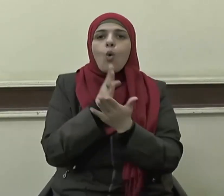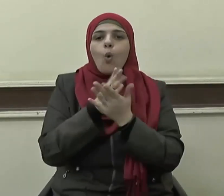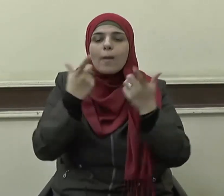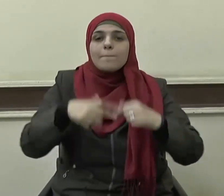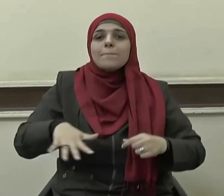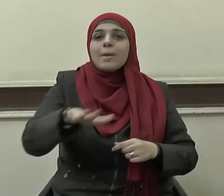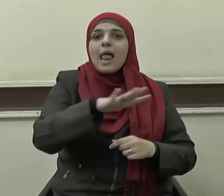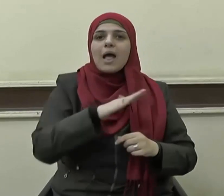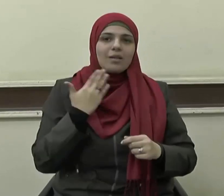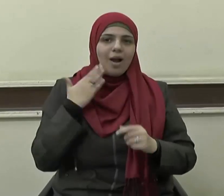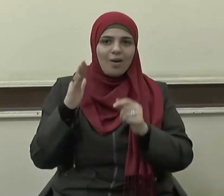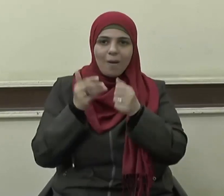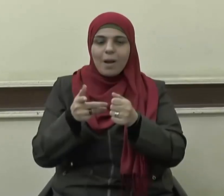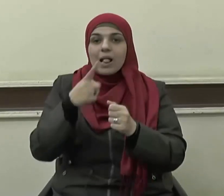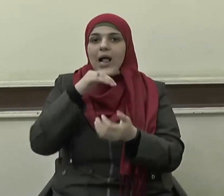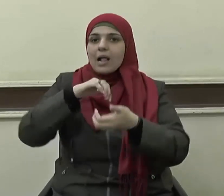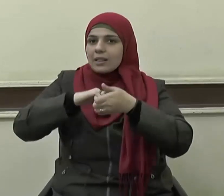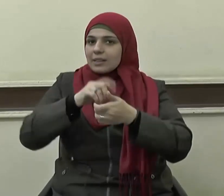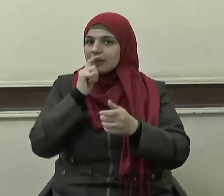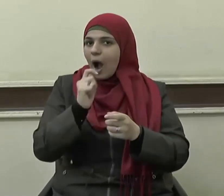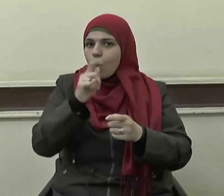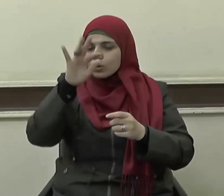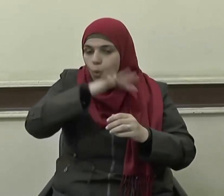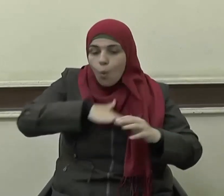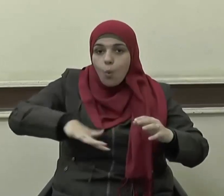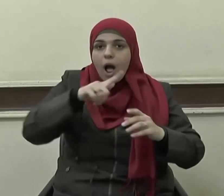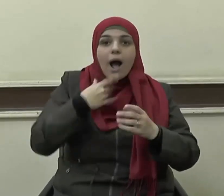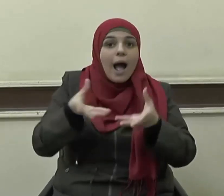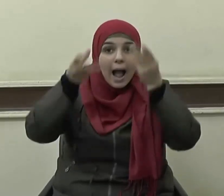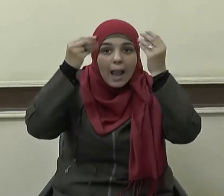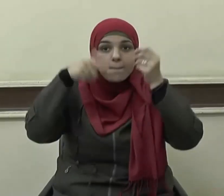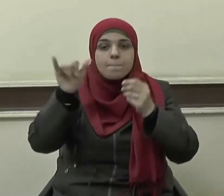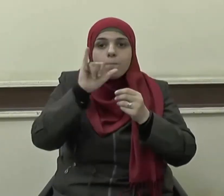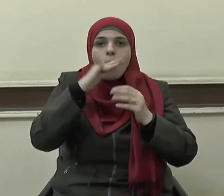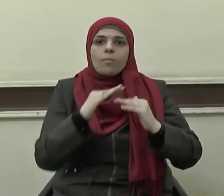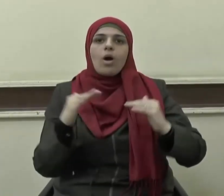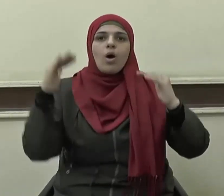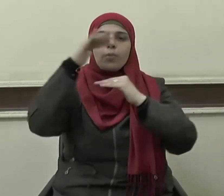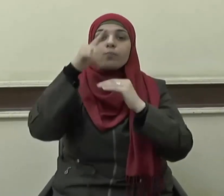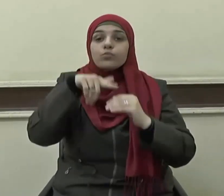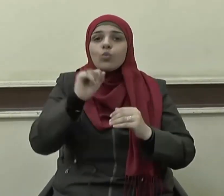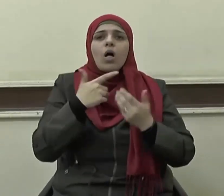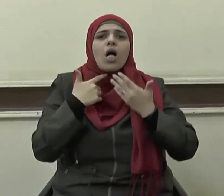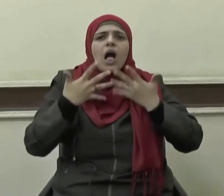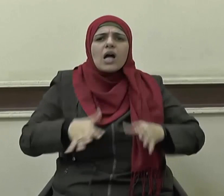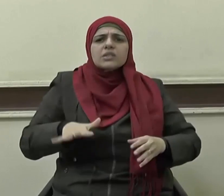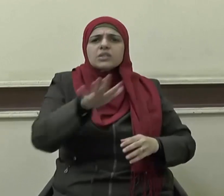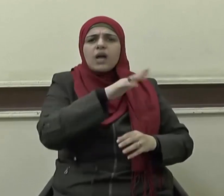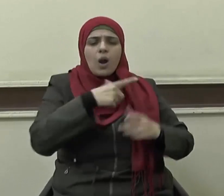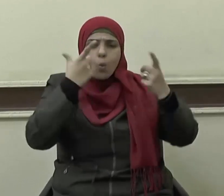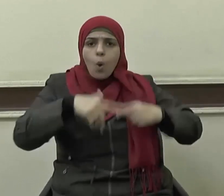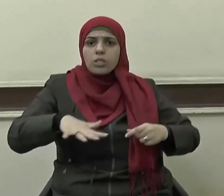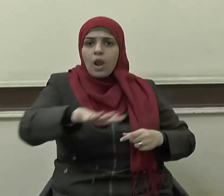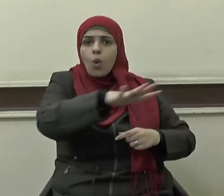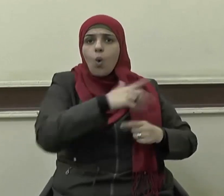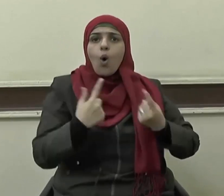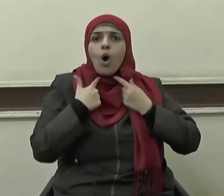أجلها تعهد روض العلم فالروض مقفر قصارامنا أوطانكم أن ترى لكم